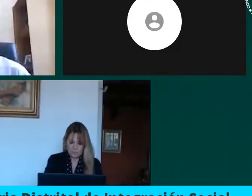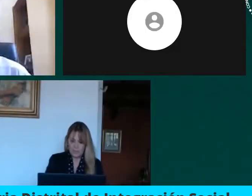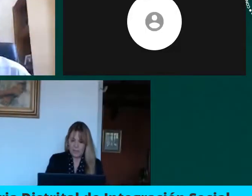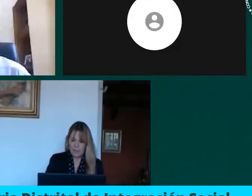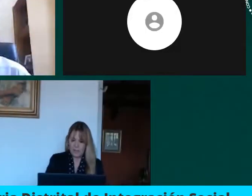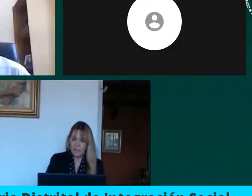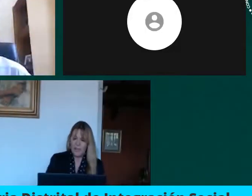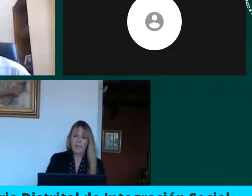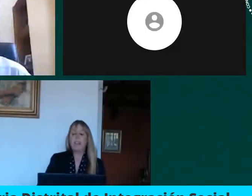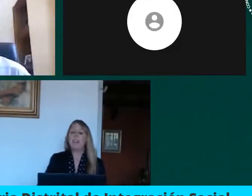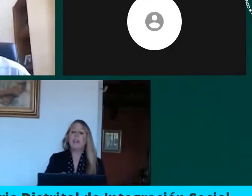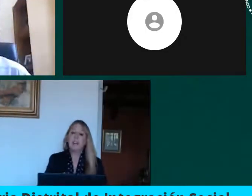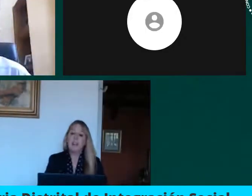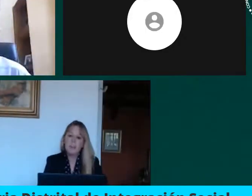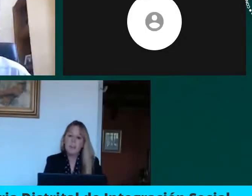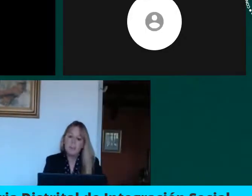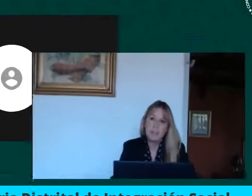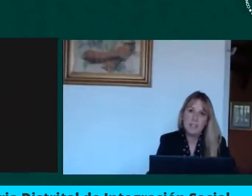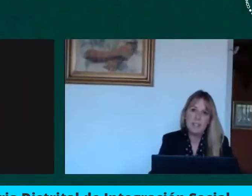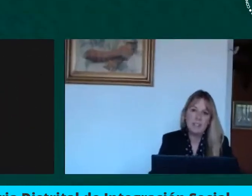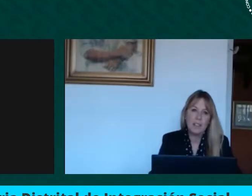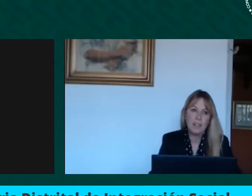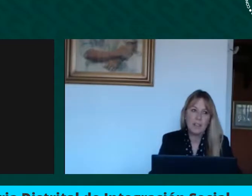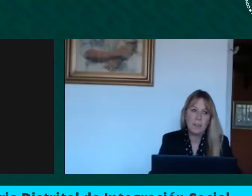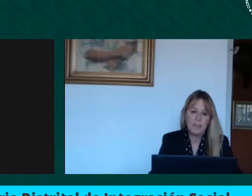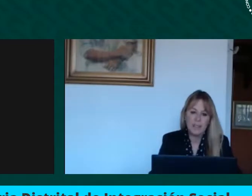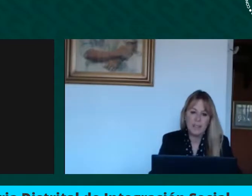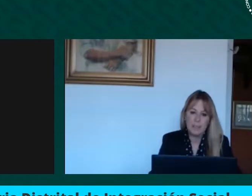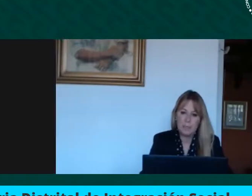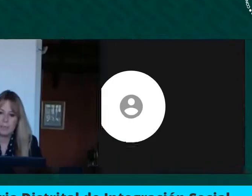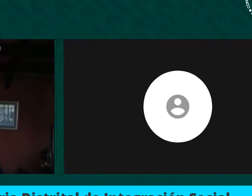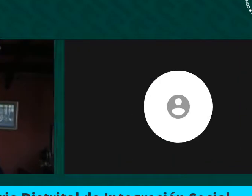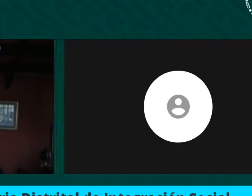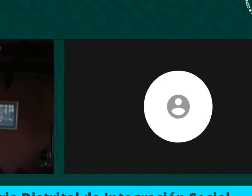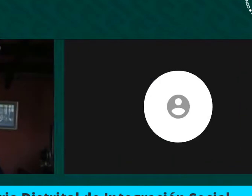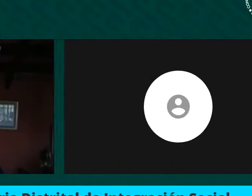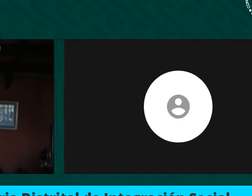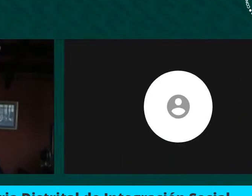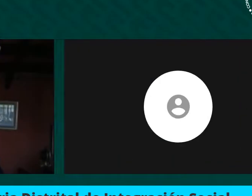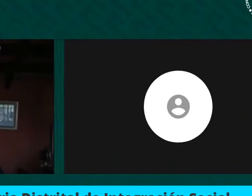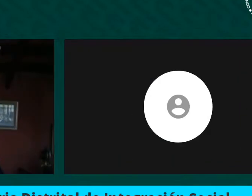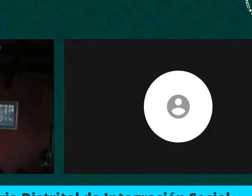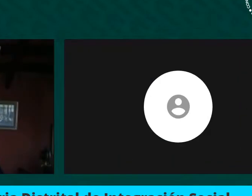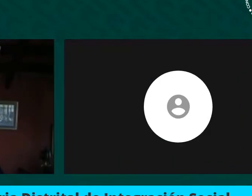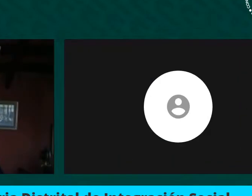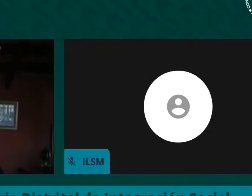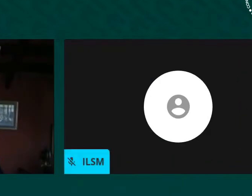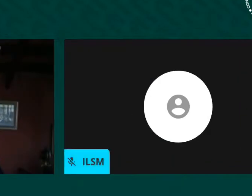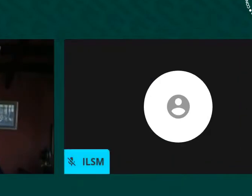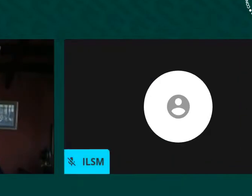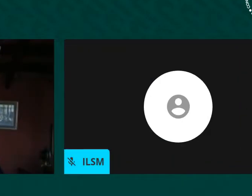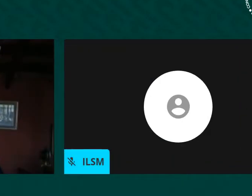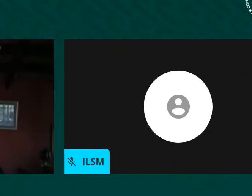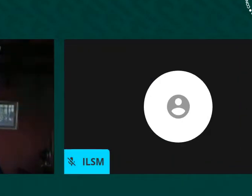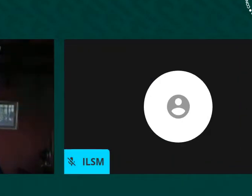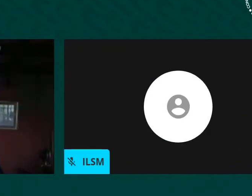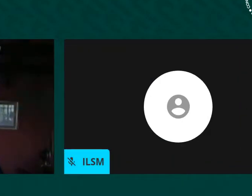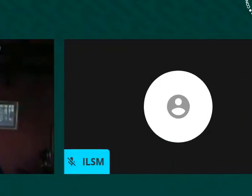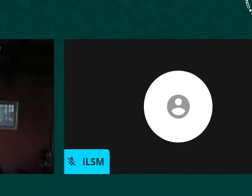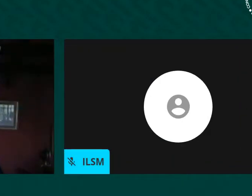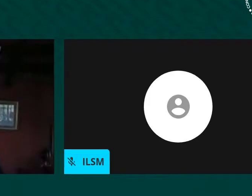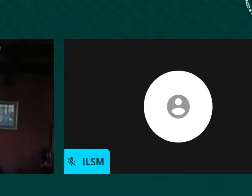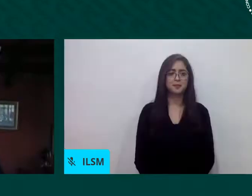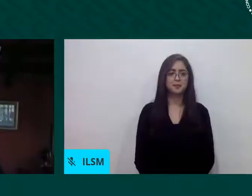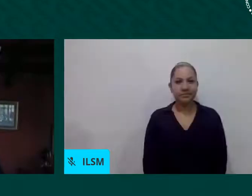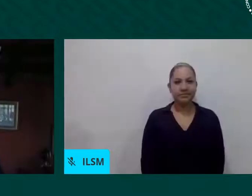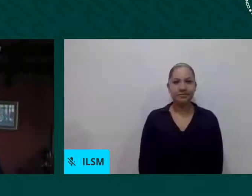Bueno, en realidad primero me gustaría decir que mi país en sus bases, desde la